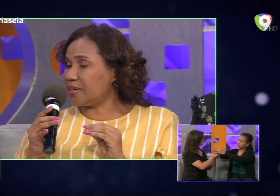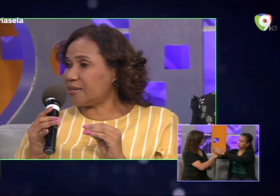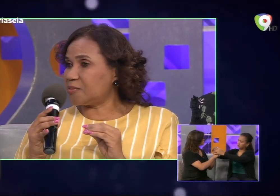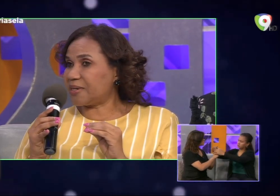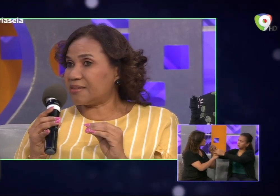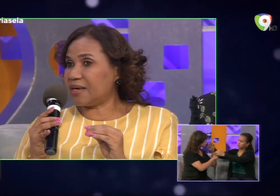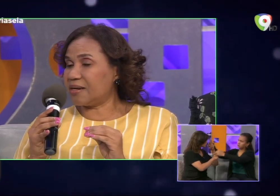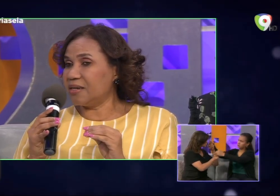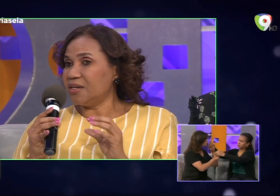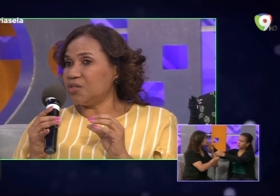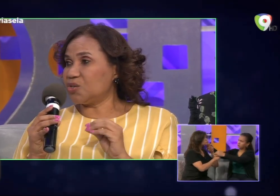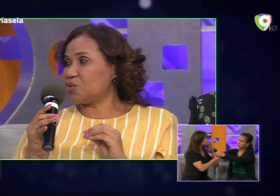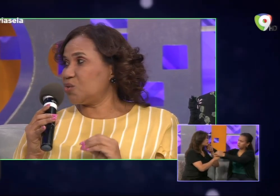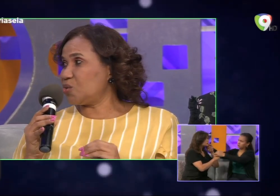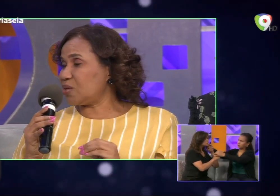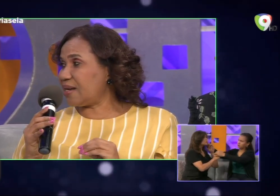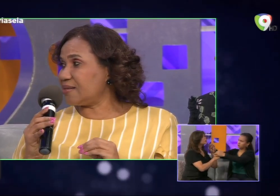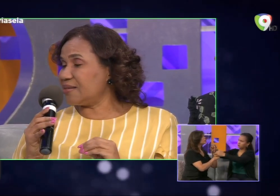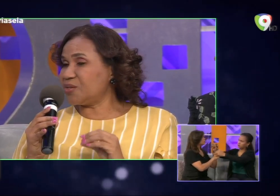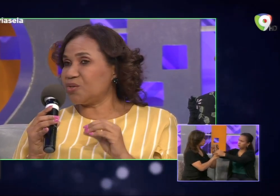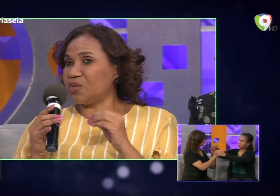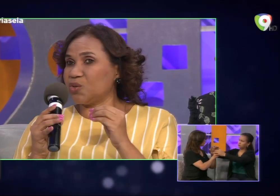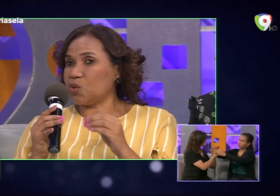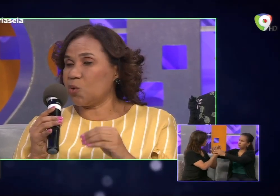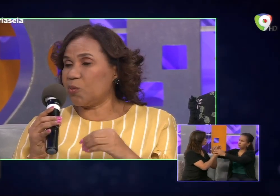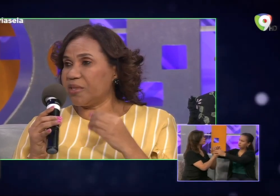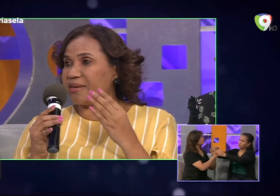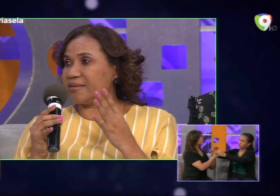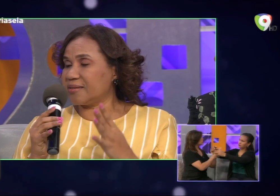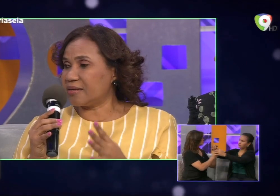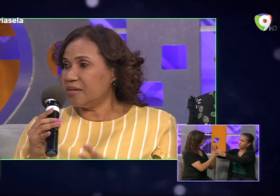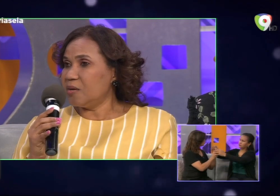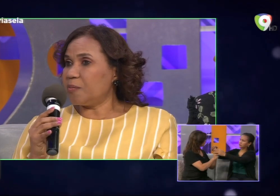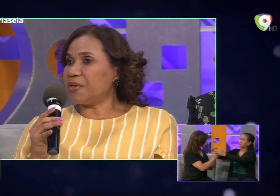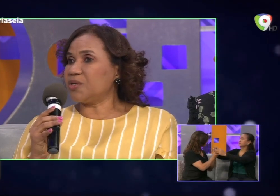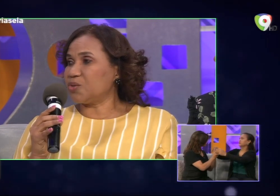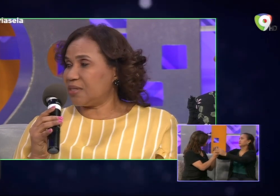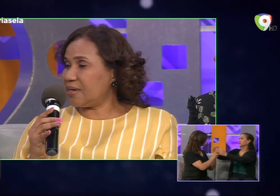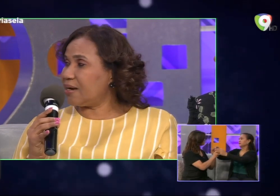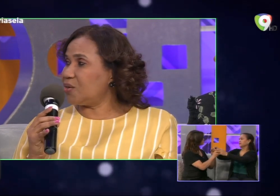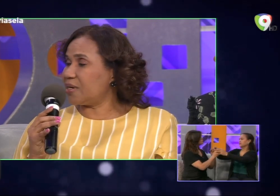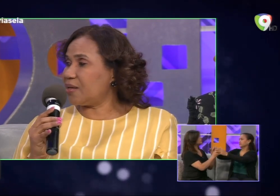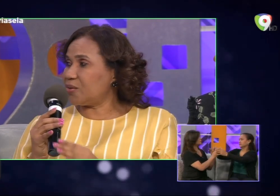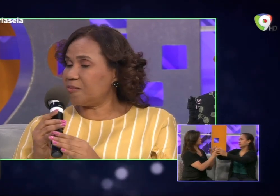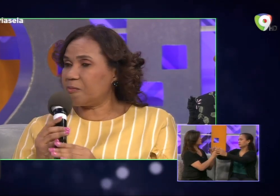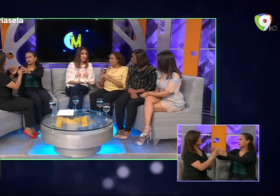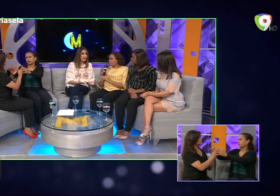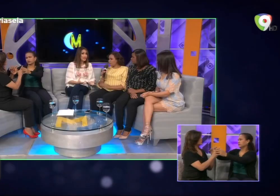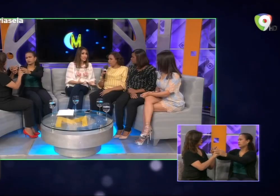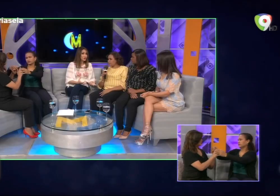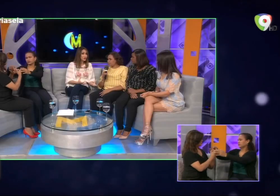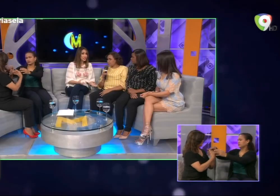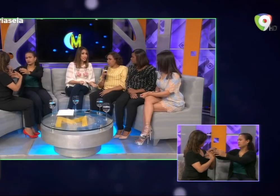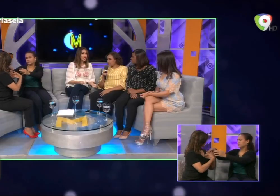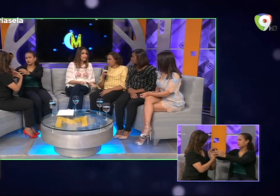ciegas parciales y otros son totales entonces no todos pueden crecer exacto pero se tienen alguna actividad en estos días